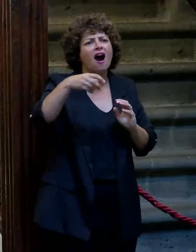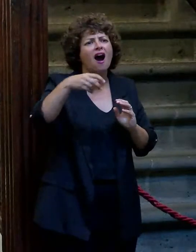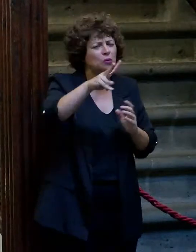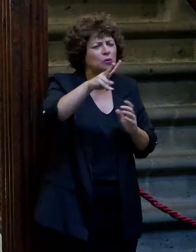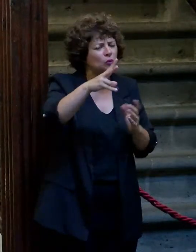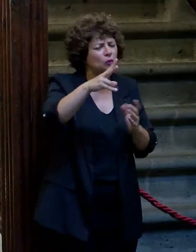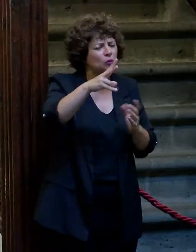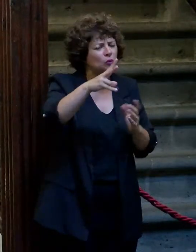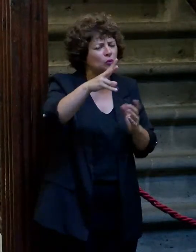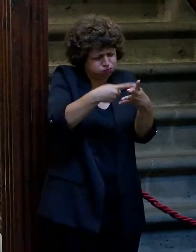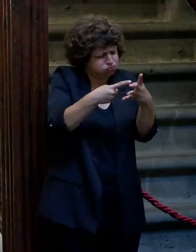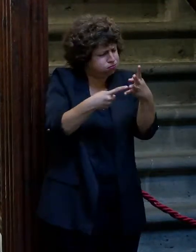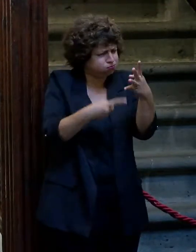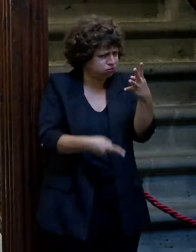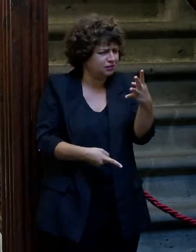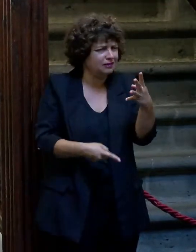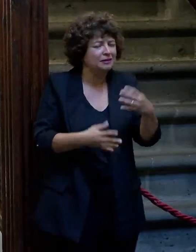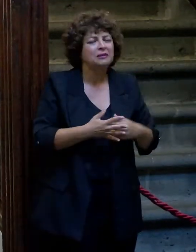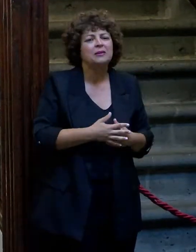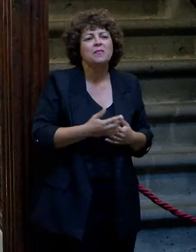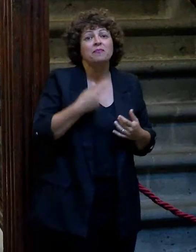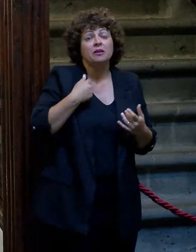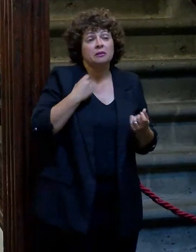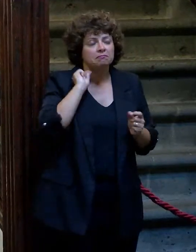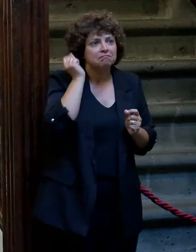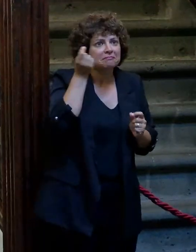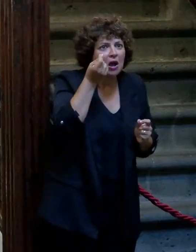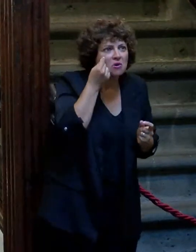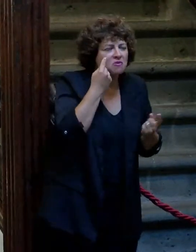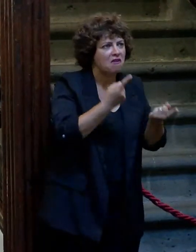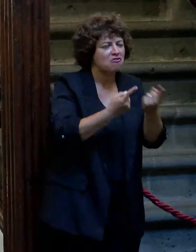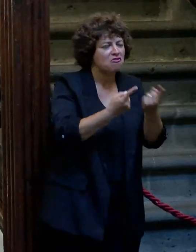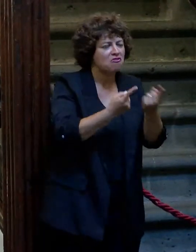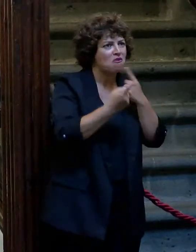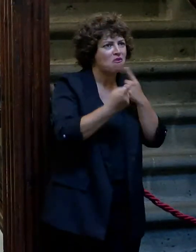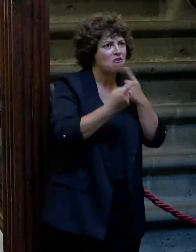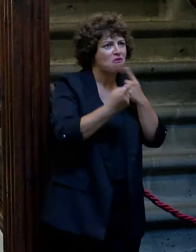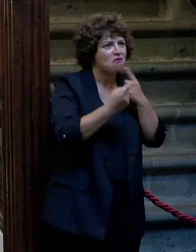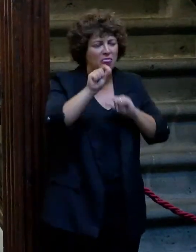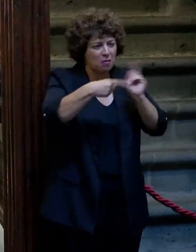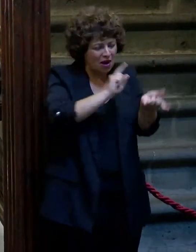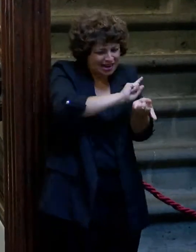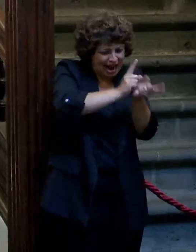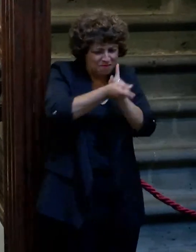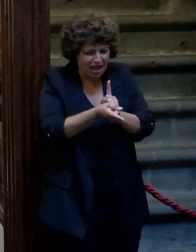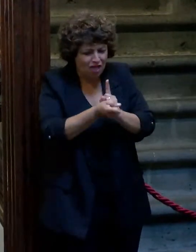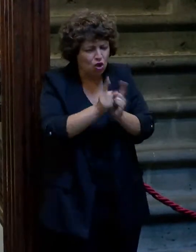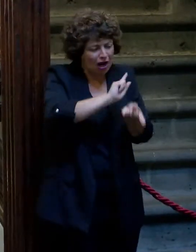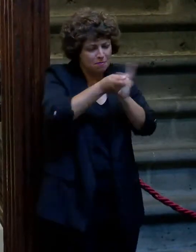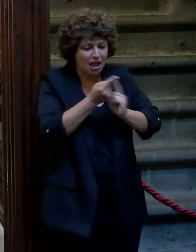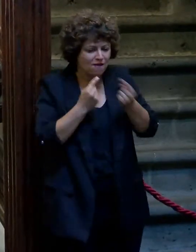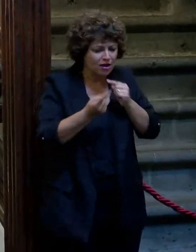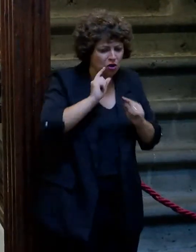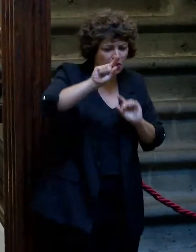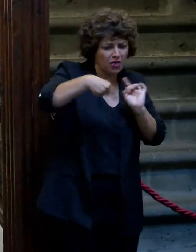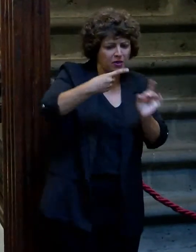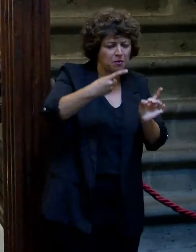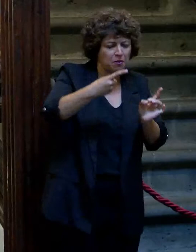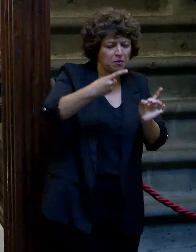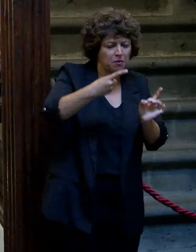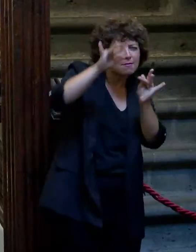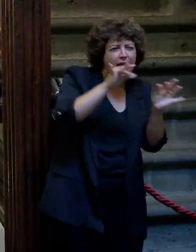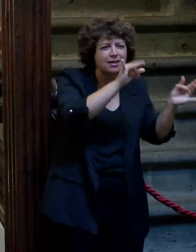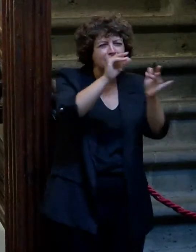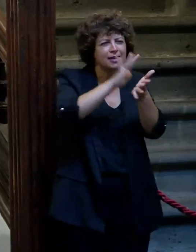todo lo que era canción francesa y después fui descubriendo novios y con los novios fui cambiando, depende del estilo, del novio, pues el primero le gustaba el flamenquito, pues